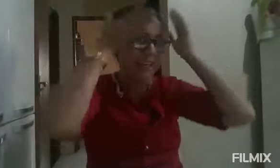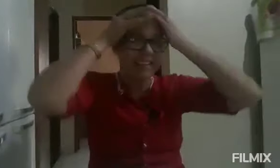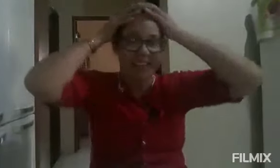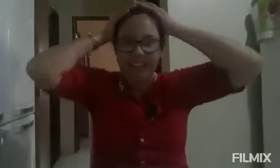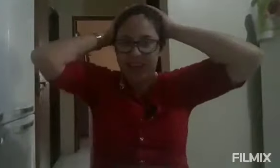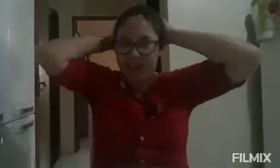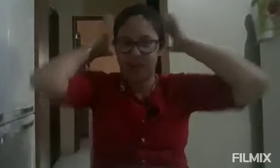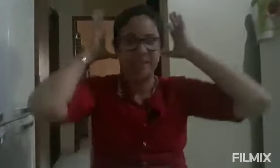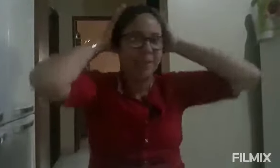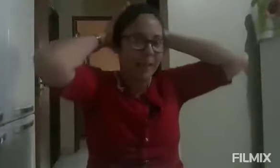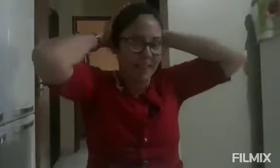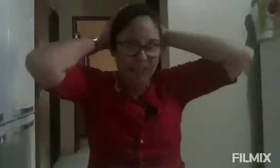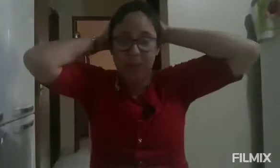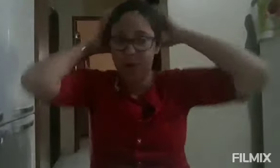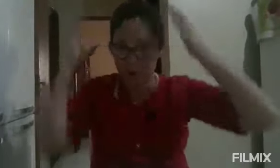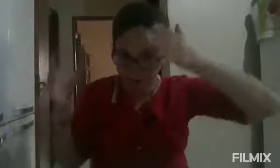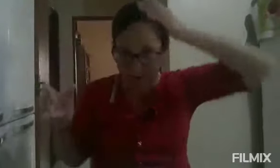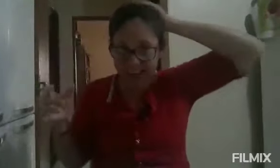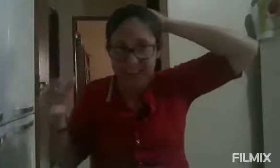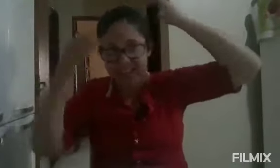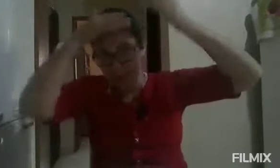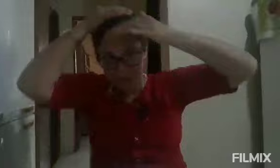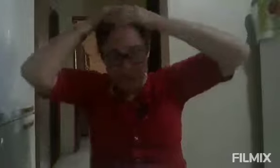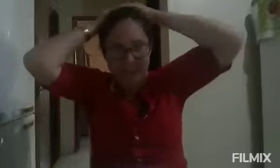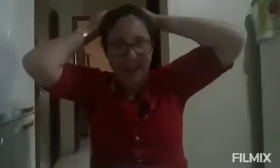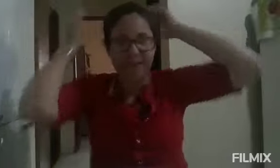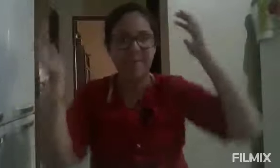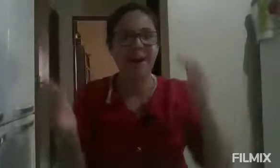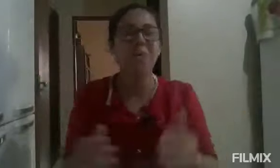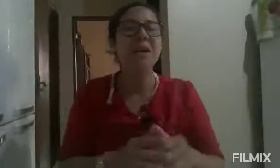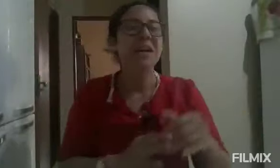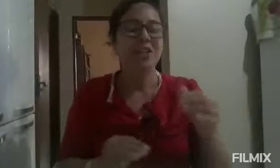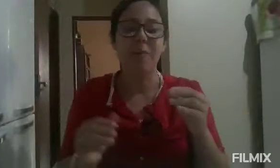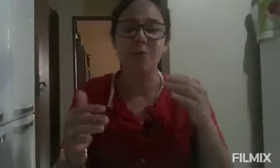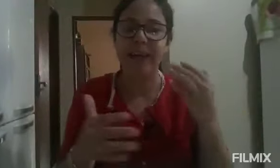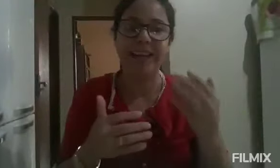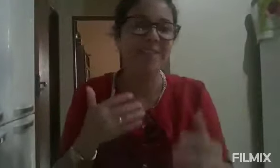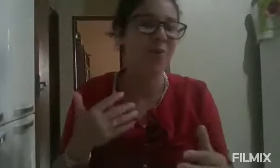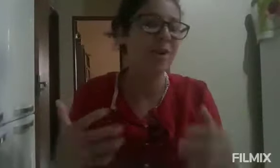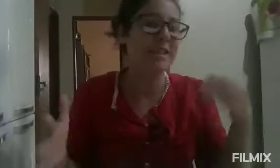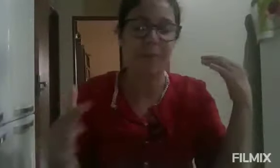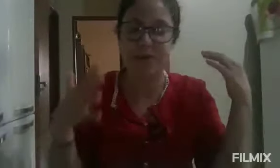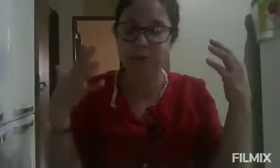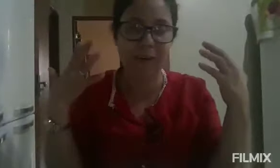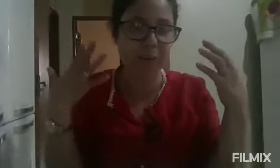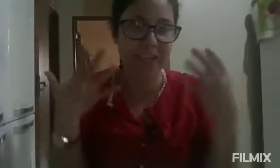graças a Deus, já consegui prender, já posso tocar, já posso levantar a minha mão, já posso pegar as coisas, já posso escovar meus